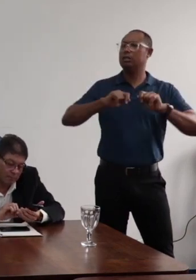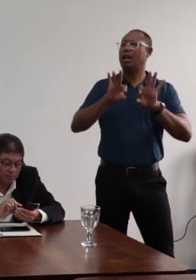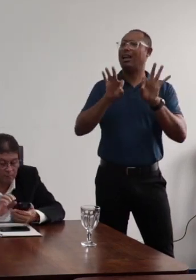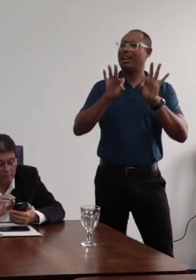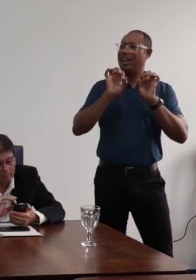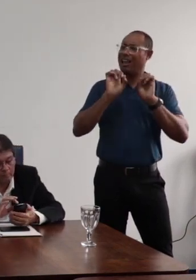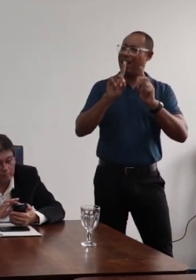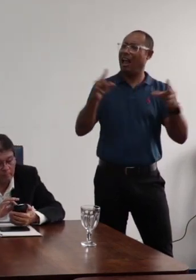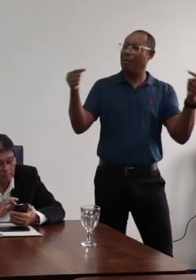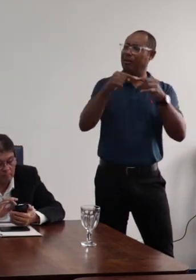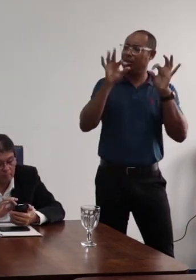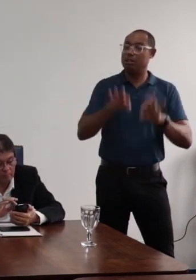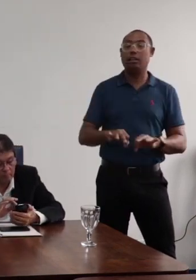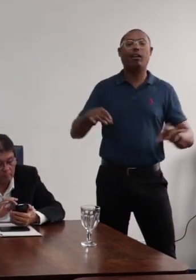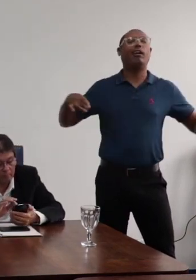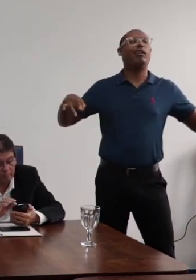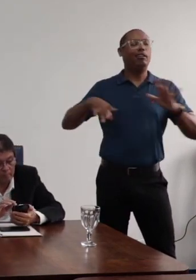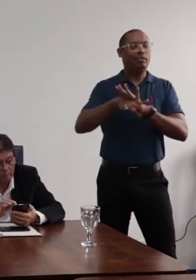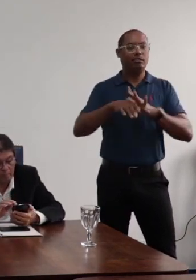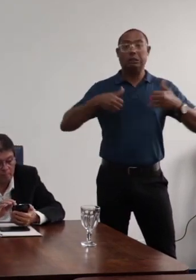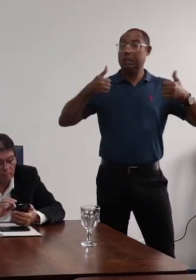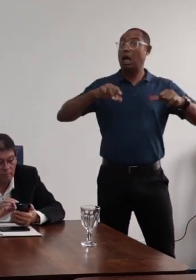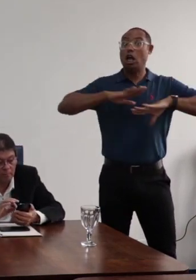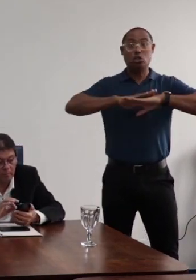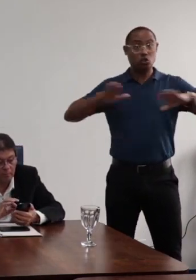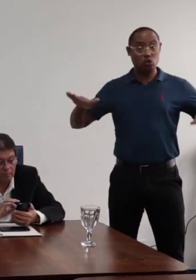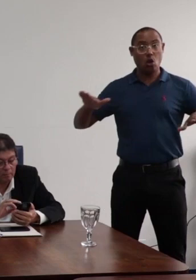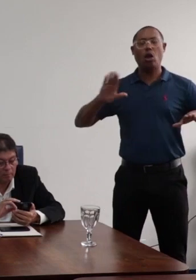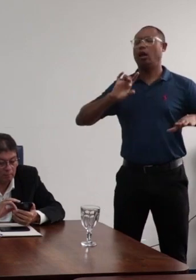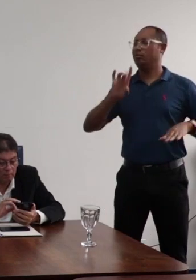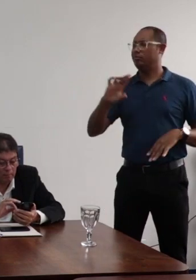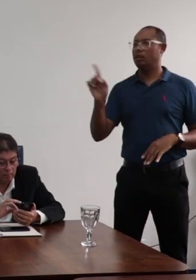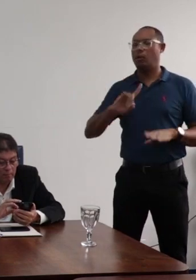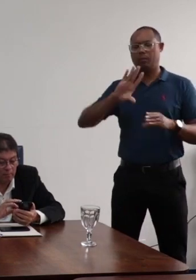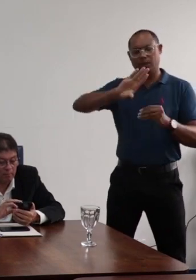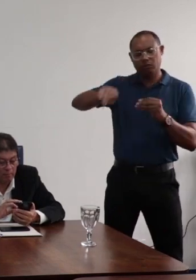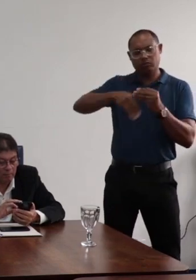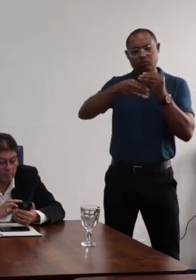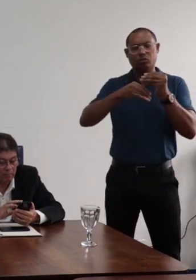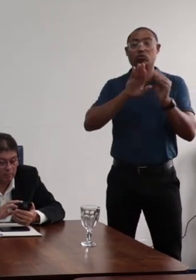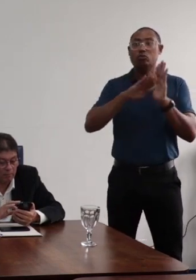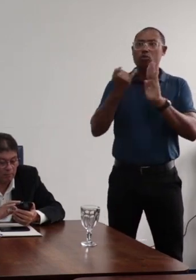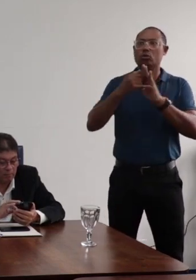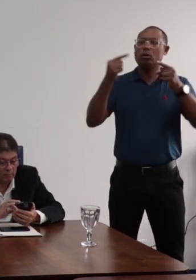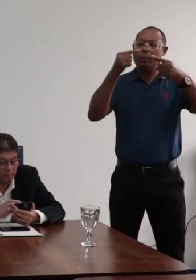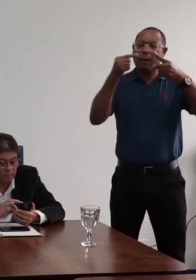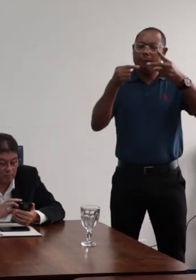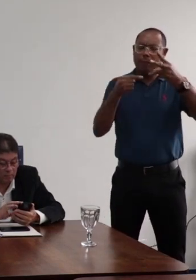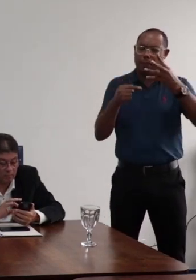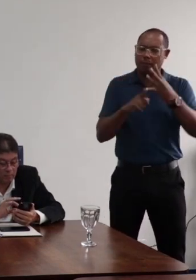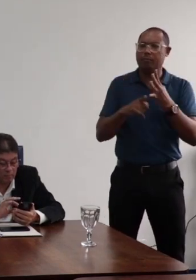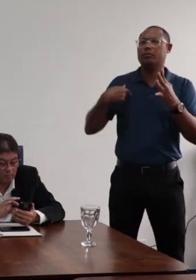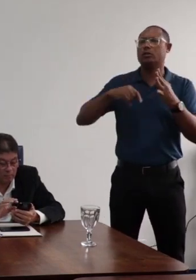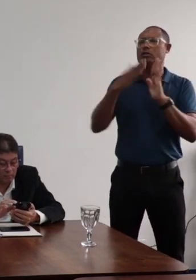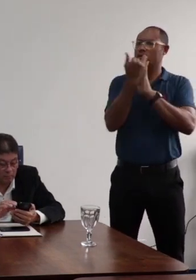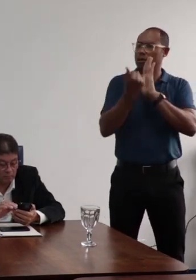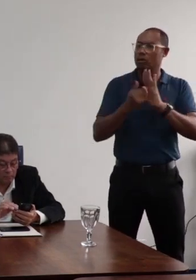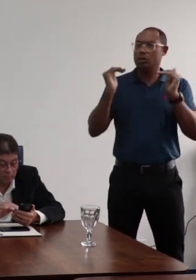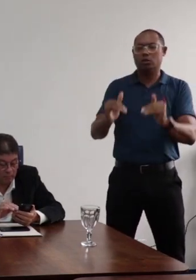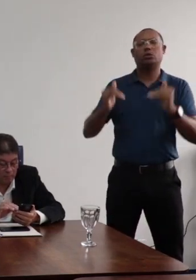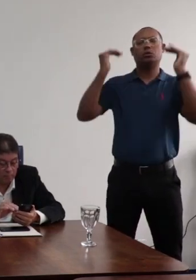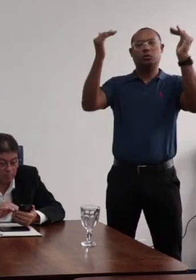adequado, porque aí a gente resolve não só esse quesito, mas um conjunto de necessidade de atualização desse normativo